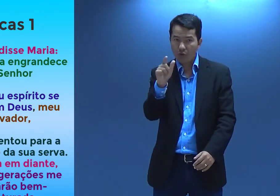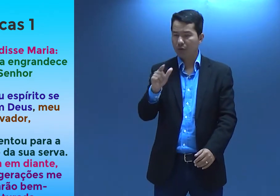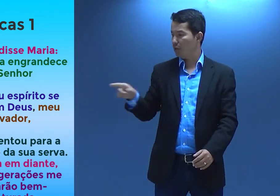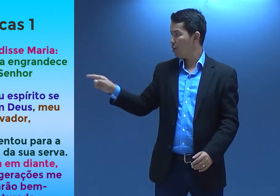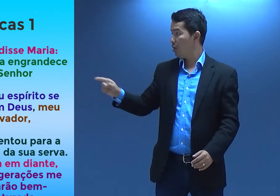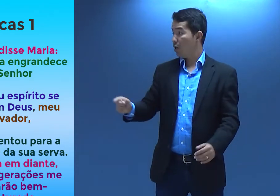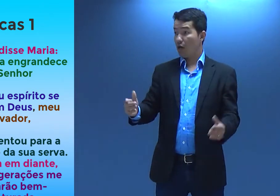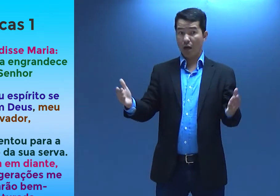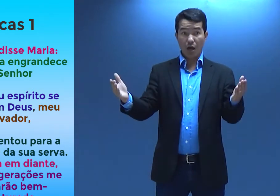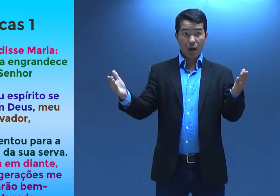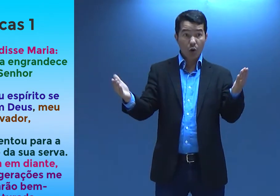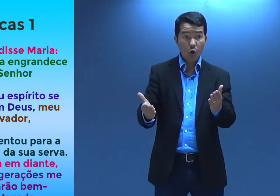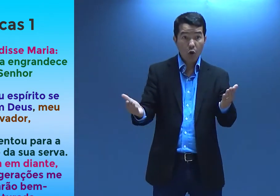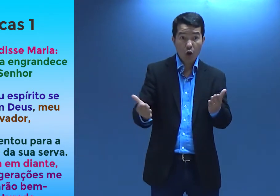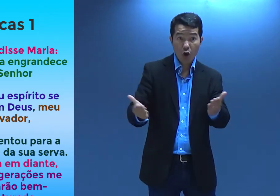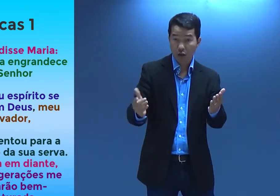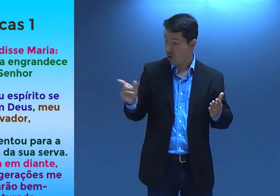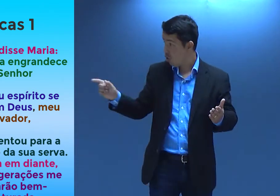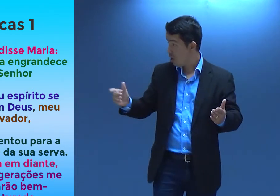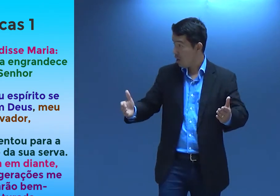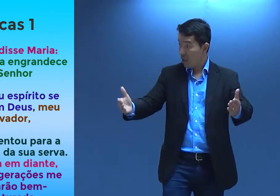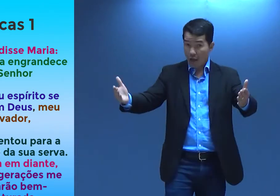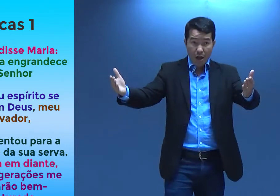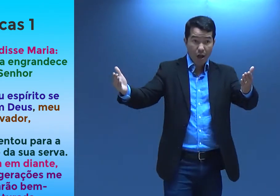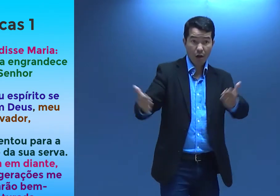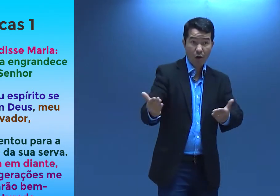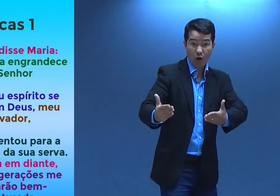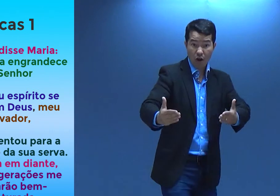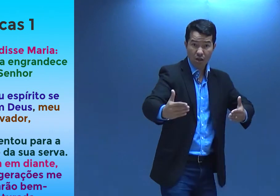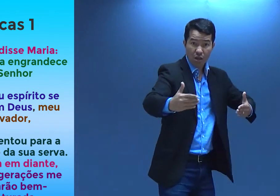Ponto, né? Aí, de agora. Em diante.